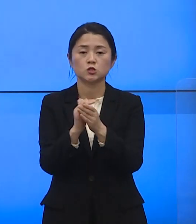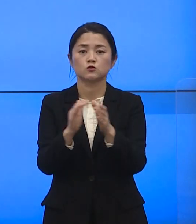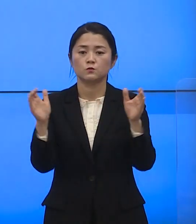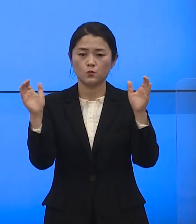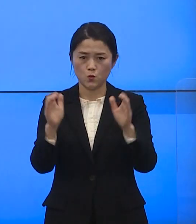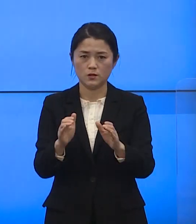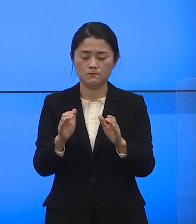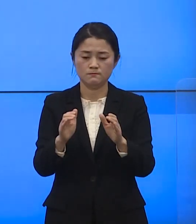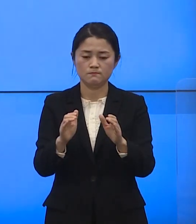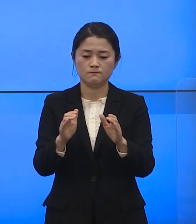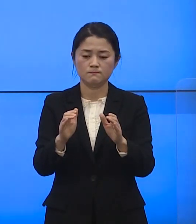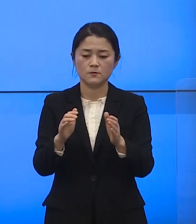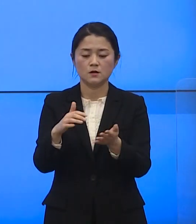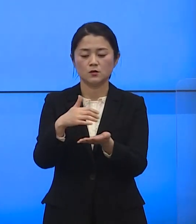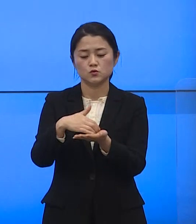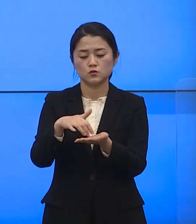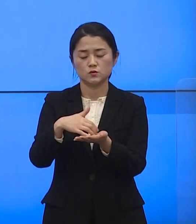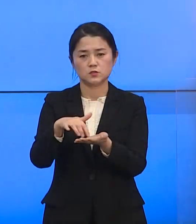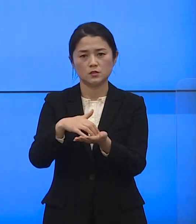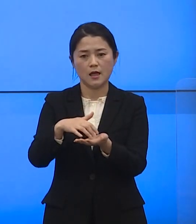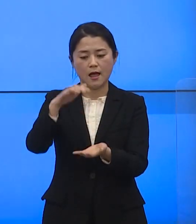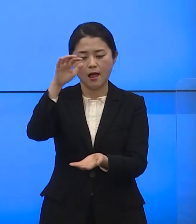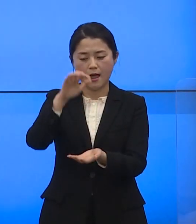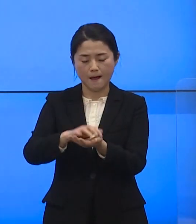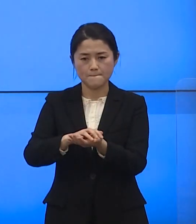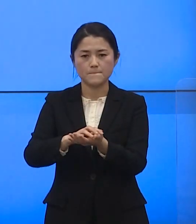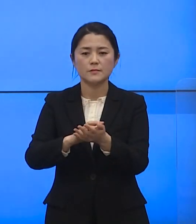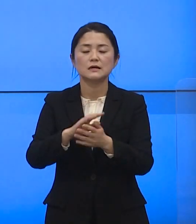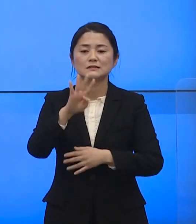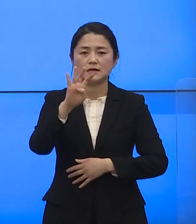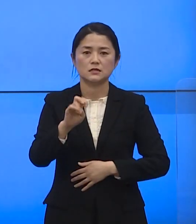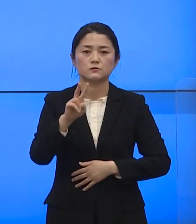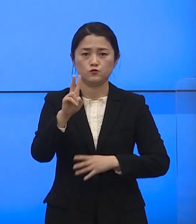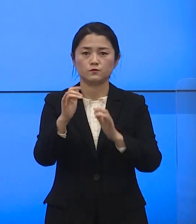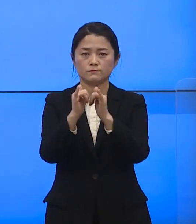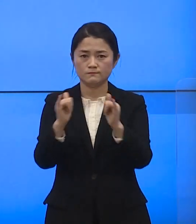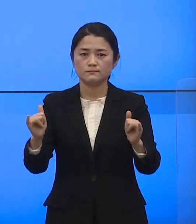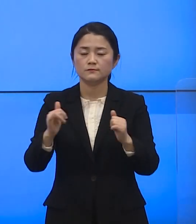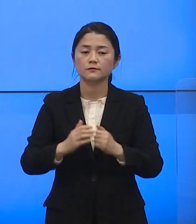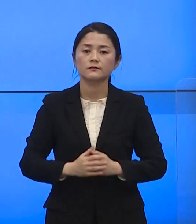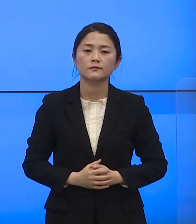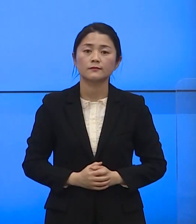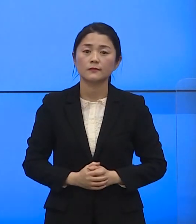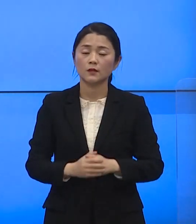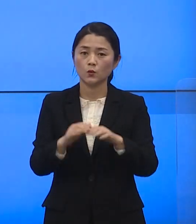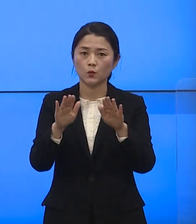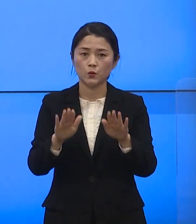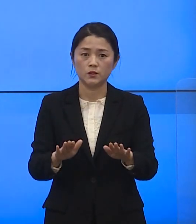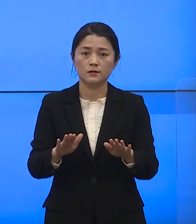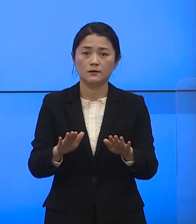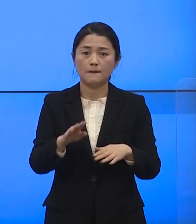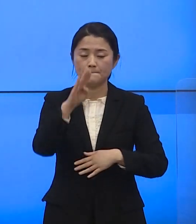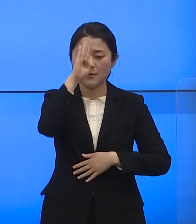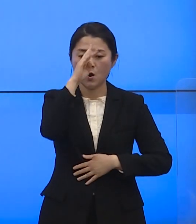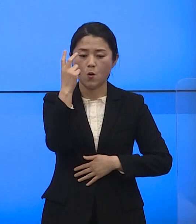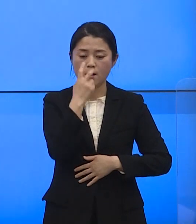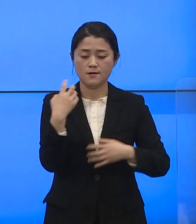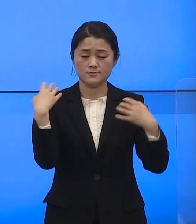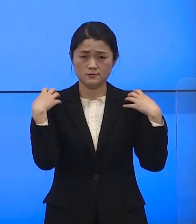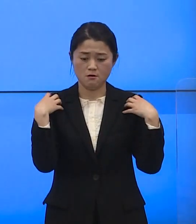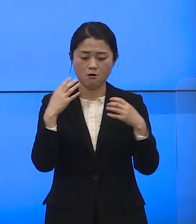누적 확진자 수는 총 42명입니다 오늘 질병관리청